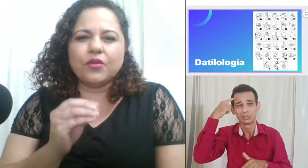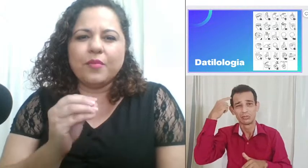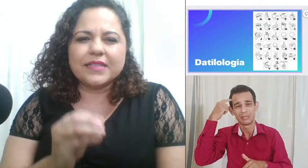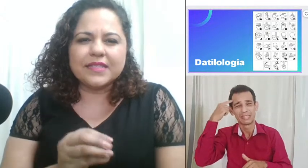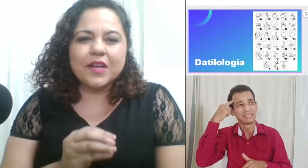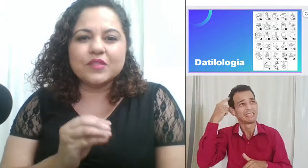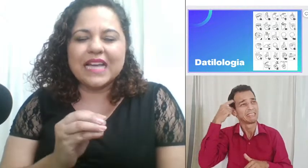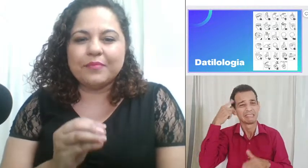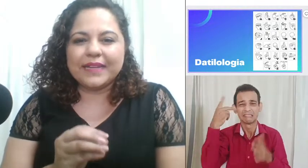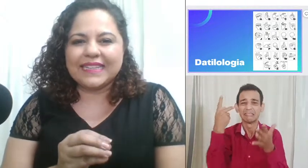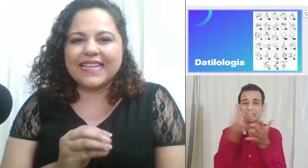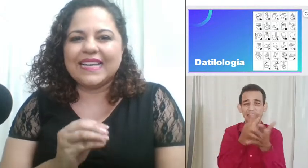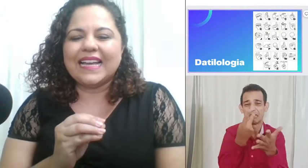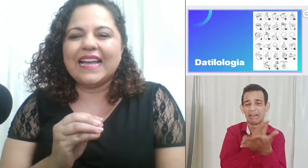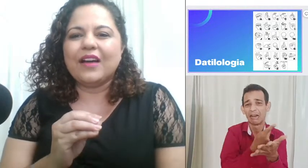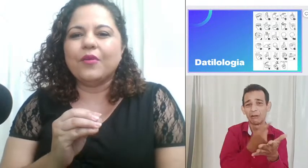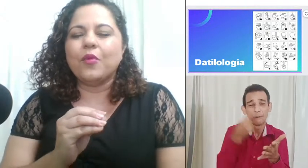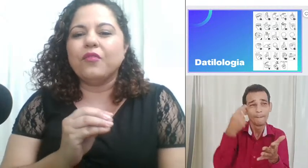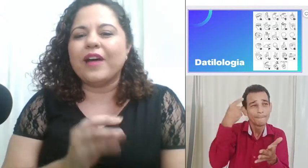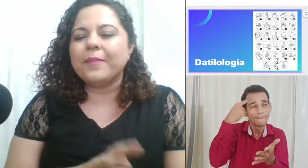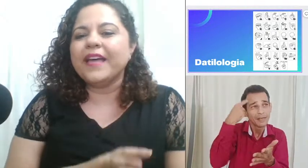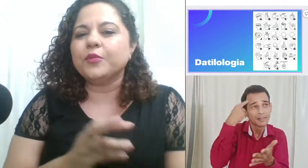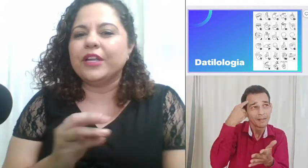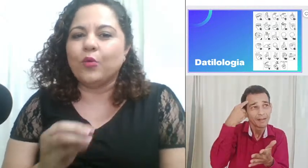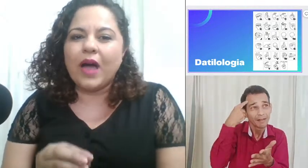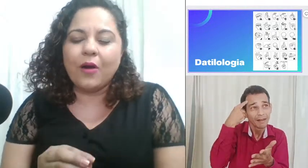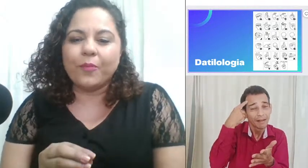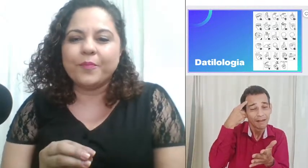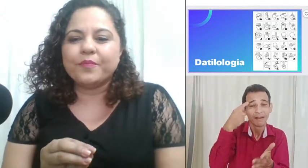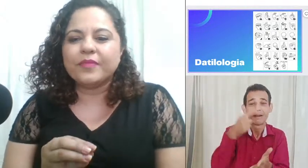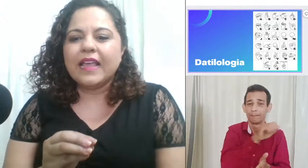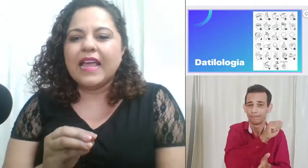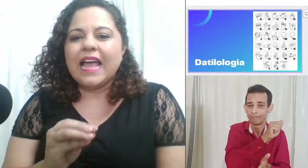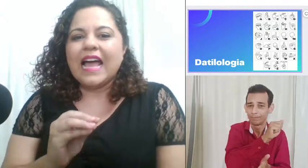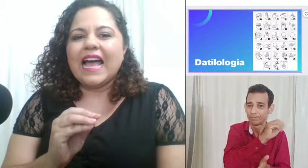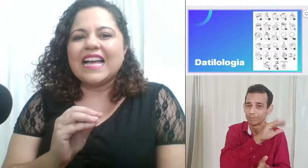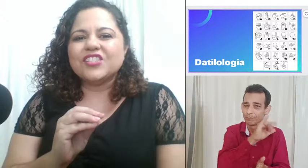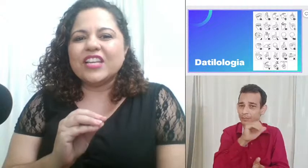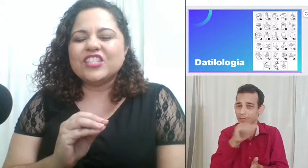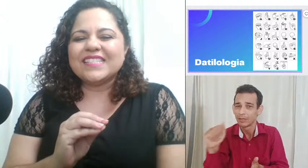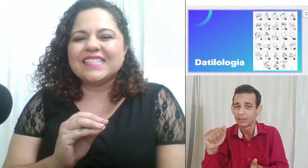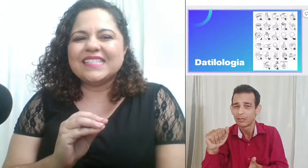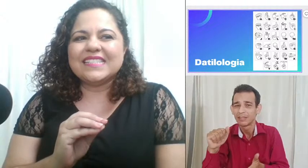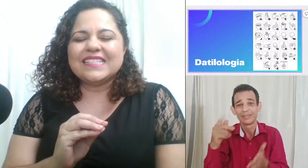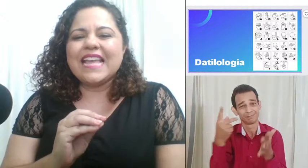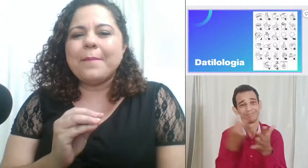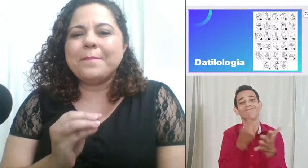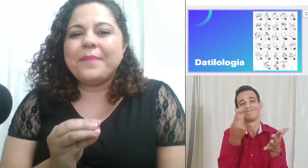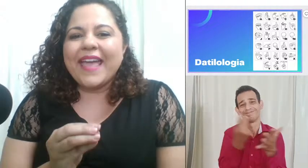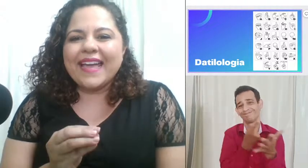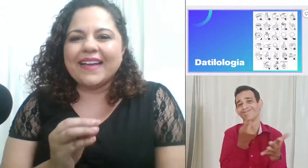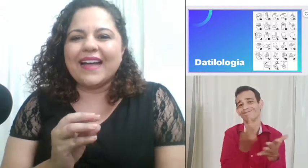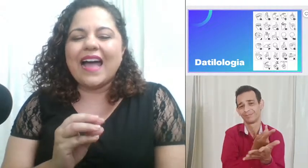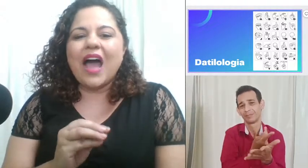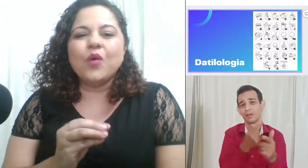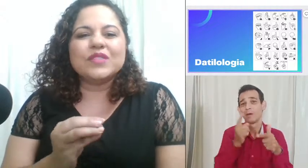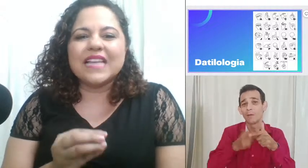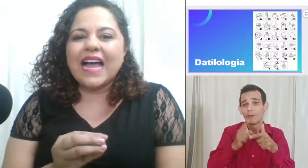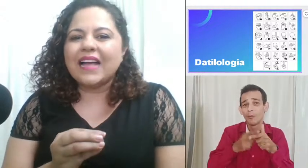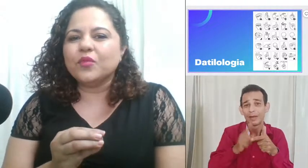começamos a aprender o alfabeto manual, a gente se apega a usá-lo